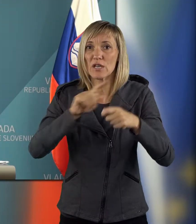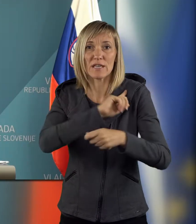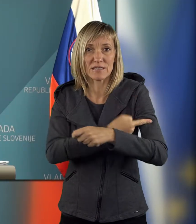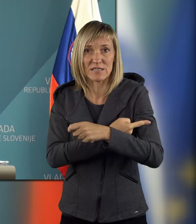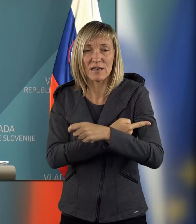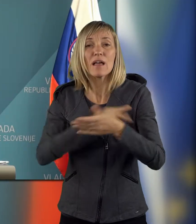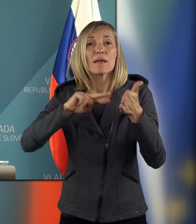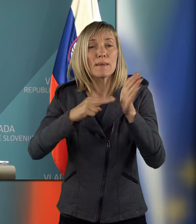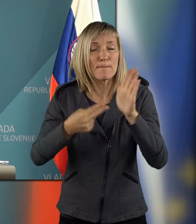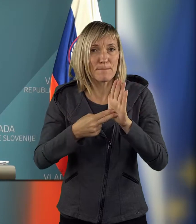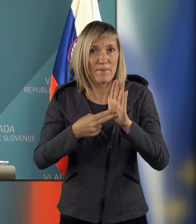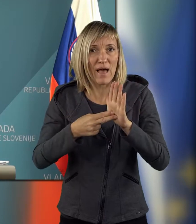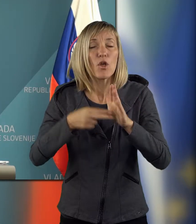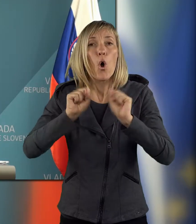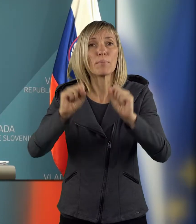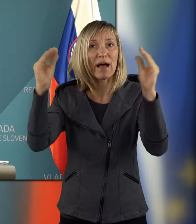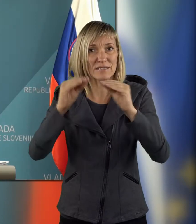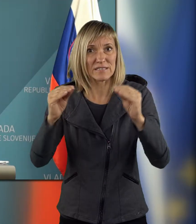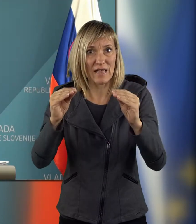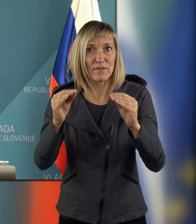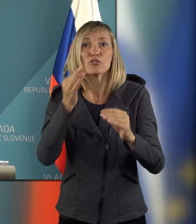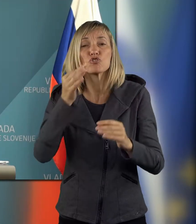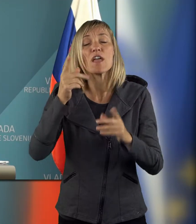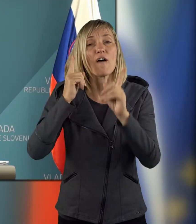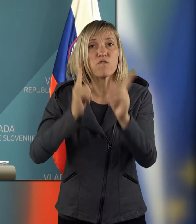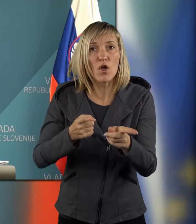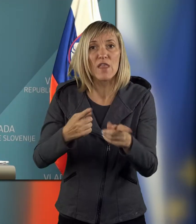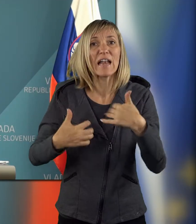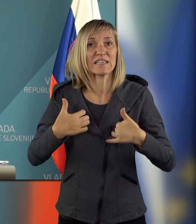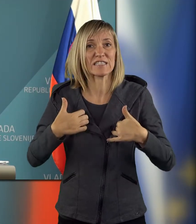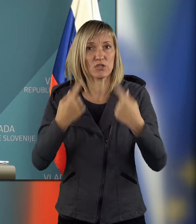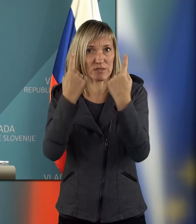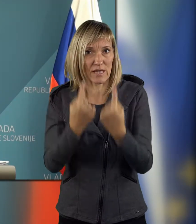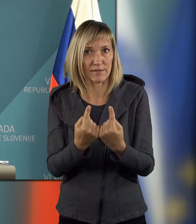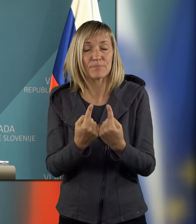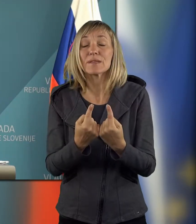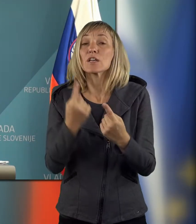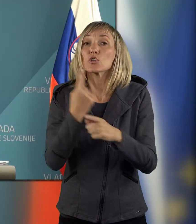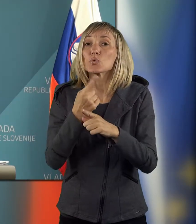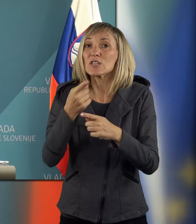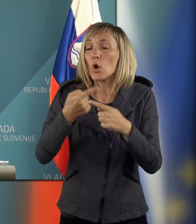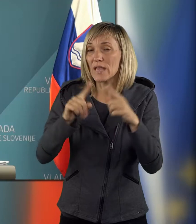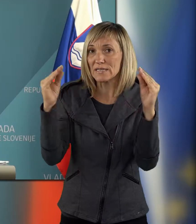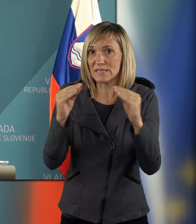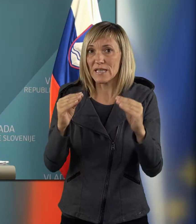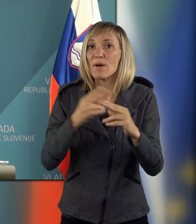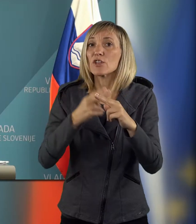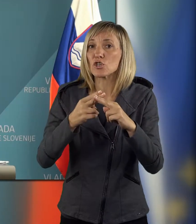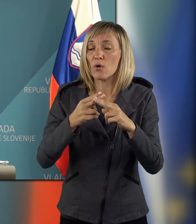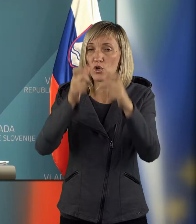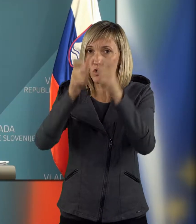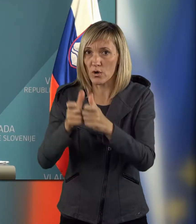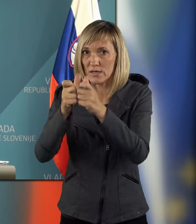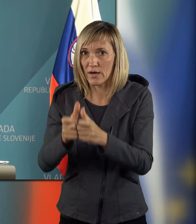delovanje obramnega sistema v krizi, izrednem in vojnem stanju. Sestavni del obramnega sistema so tudi ukrepe in delovanje državnih